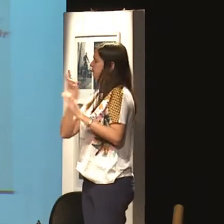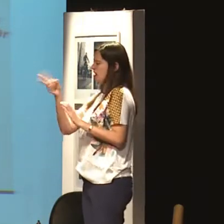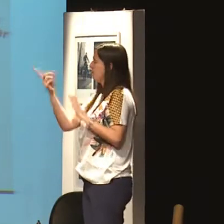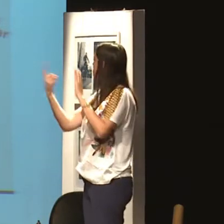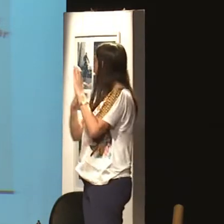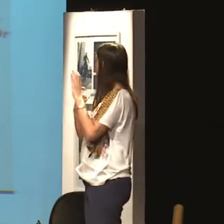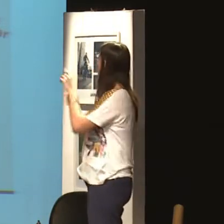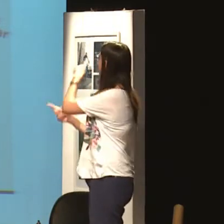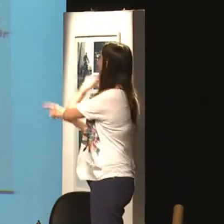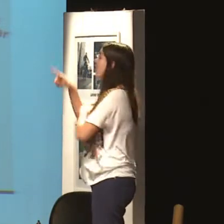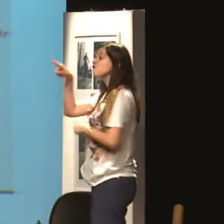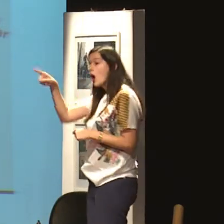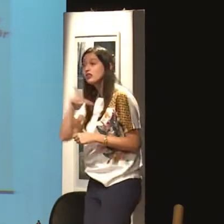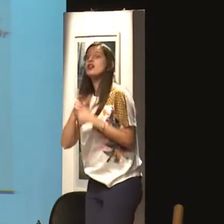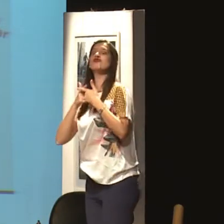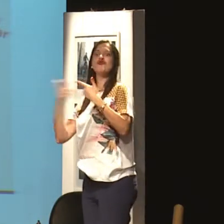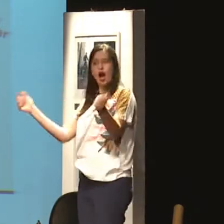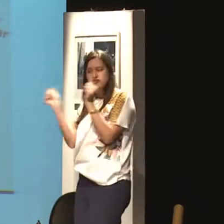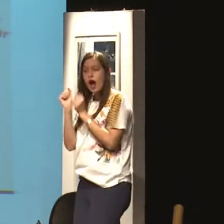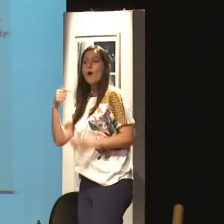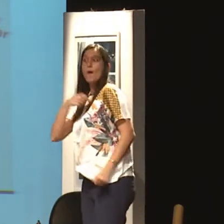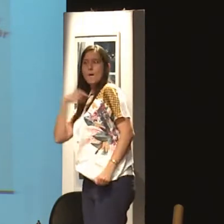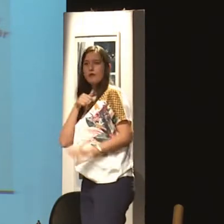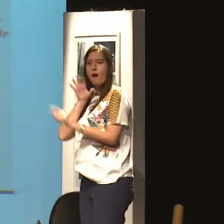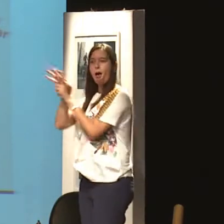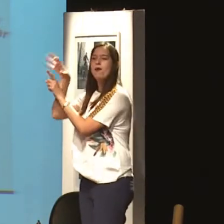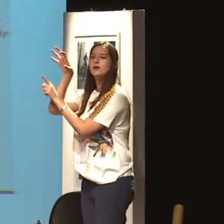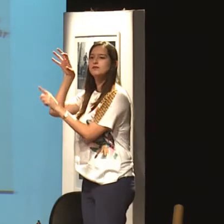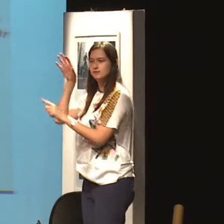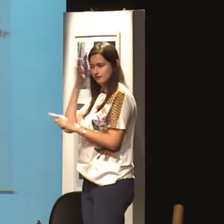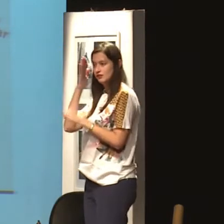Eu quero ver você terminar comigo. Você tem sorte de estar comigo.